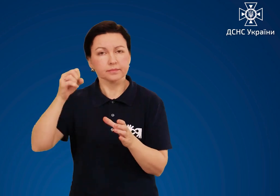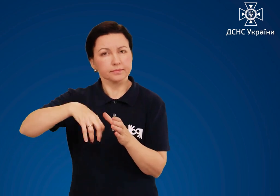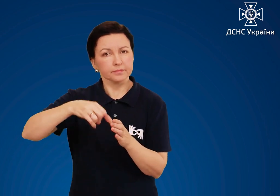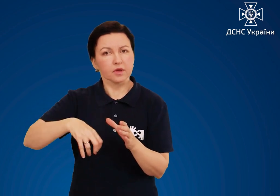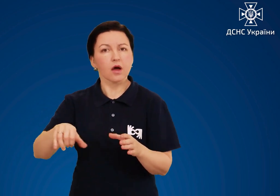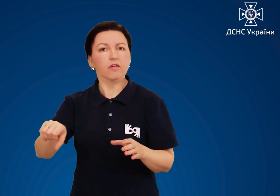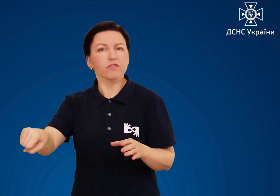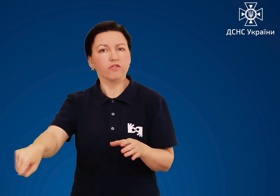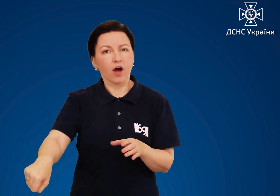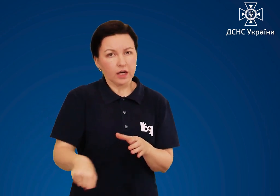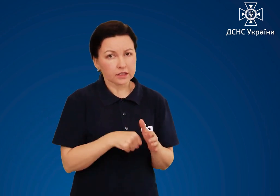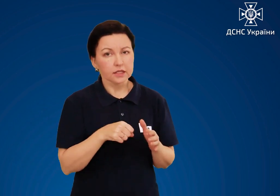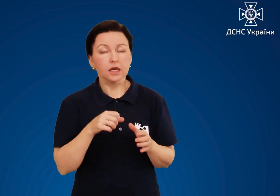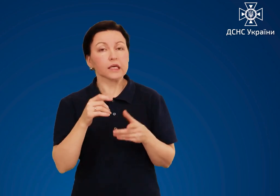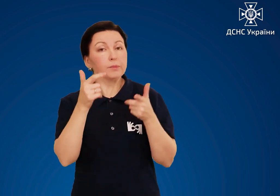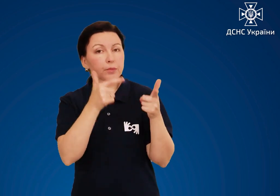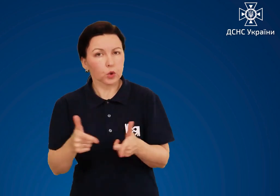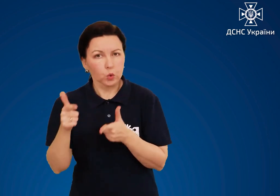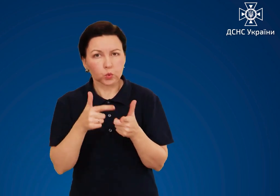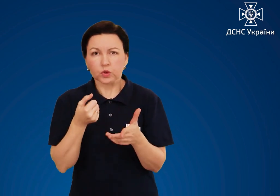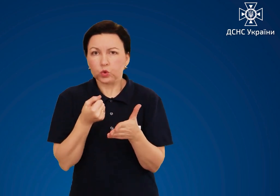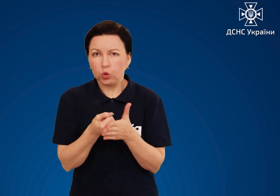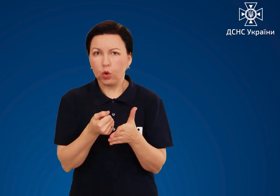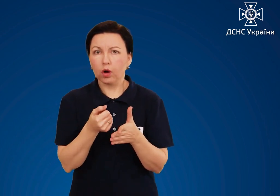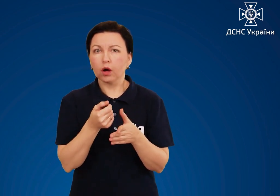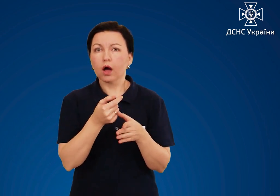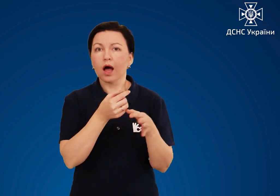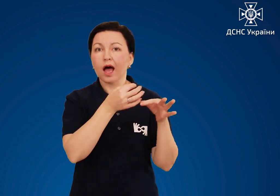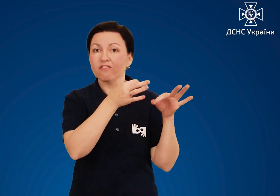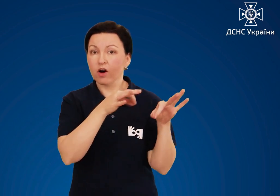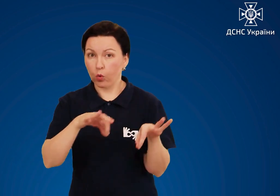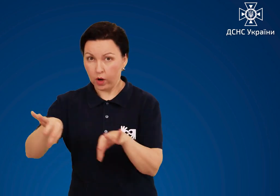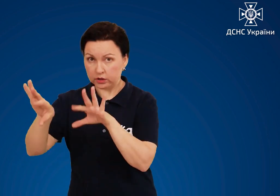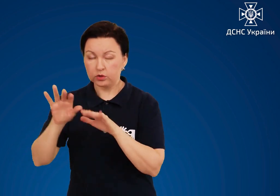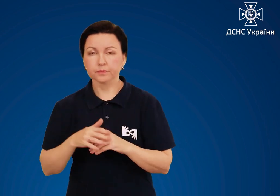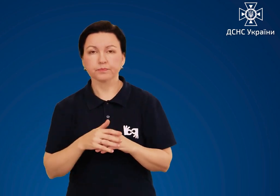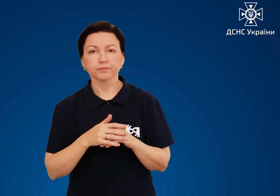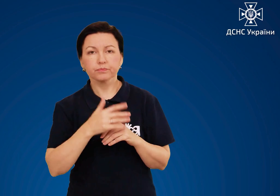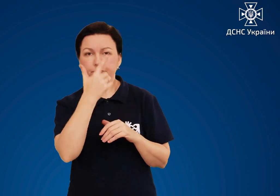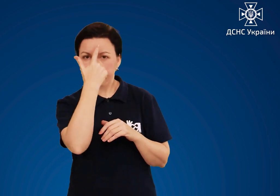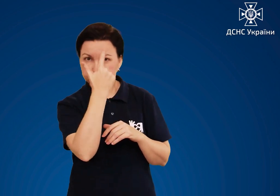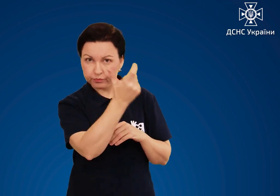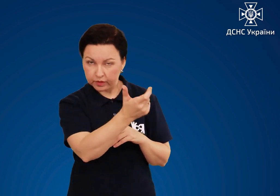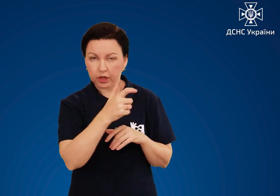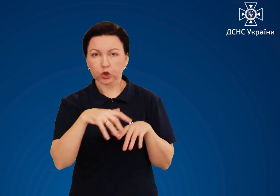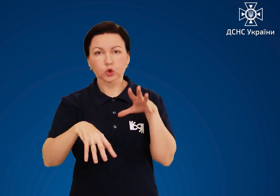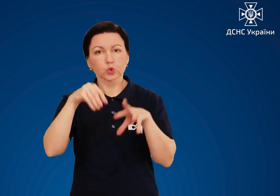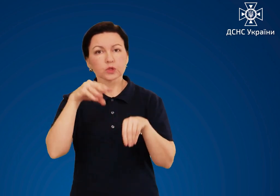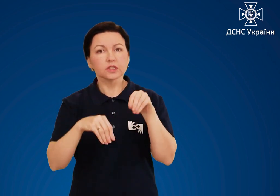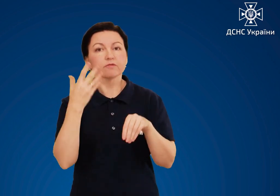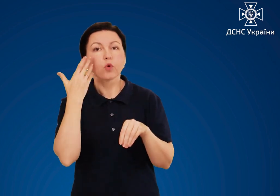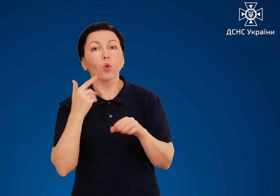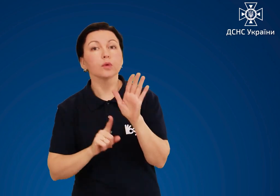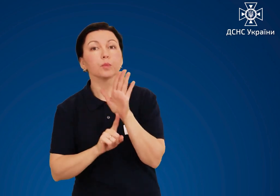підготуйтеся до евакуації Попередьте сусідів про початок евакуації